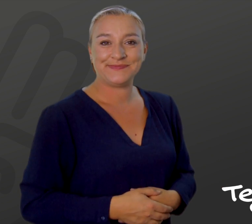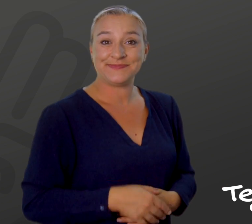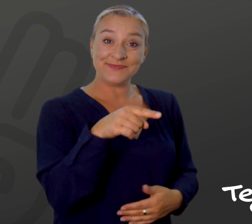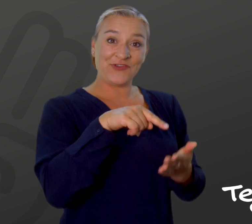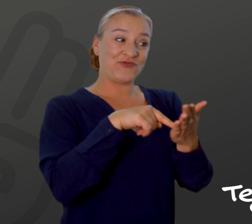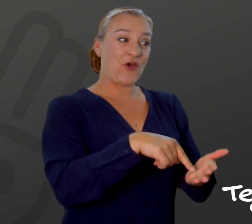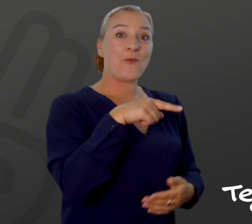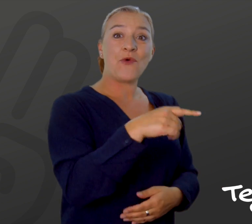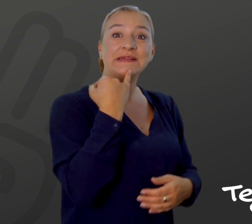løntilskud.